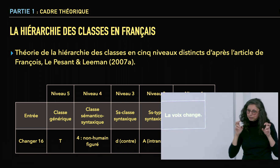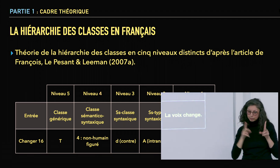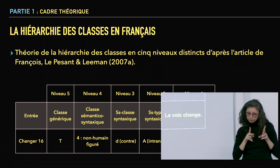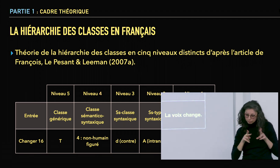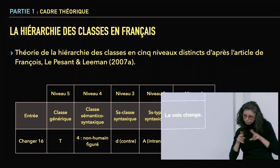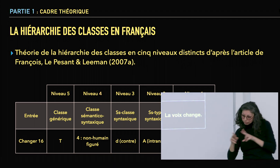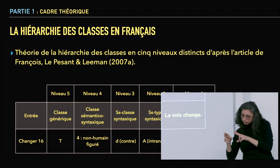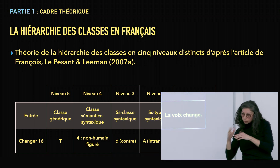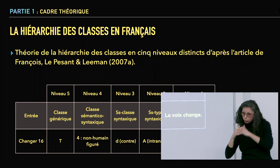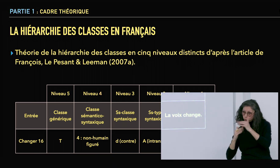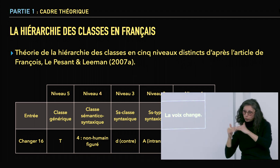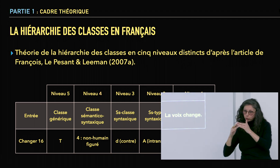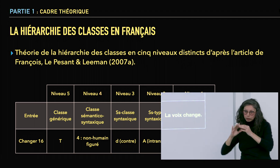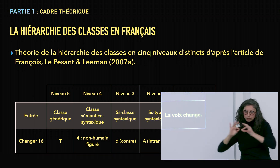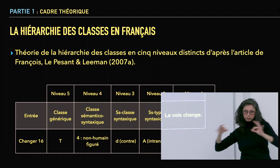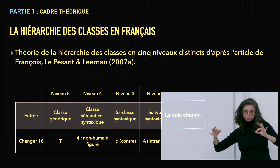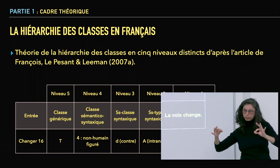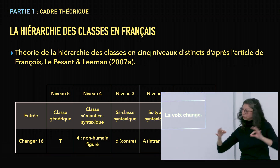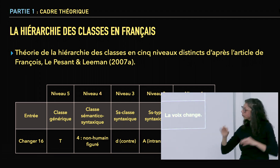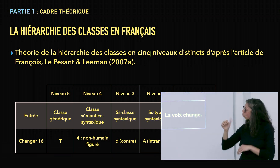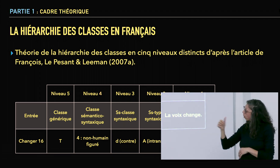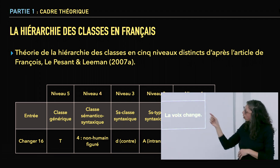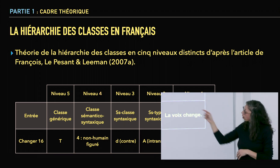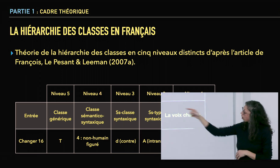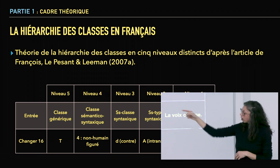Il y a cinq niveaux que nous pouvons considérer